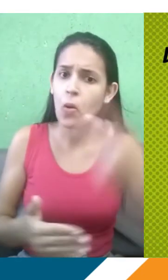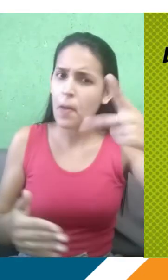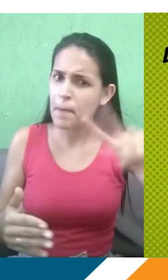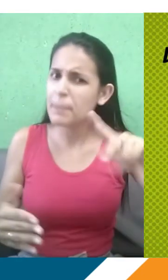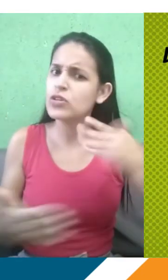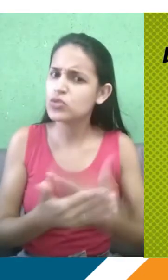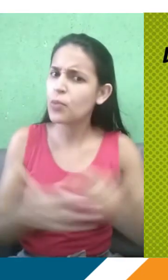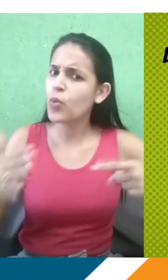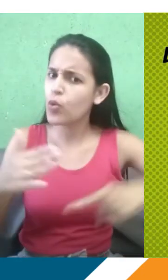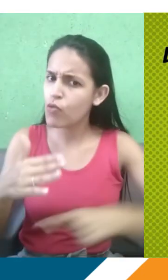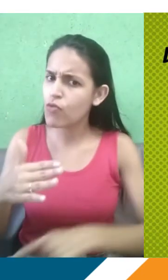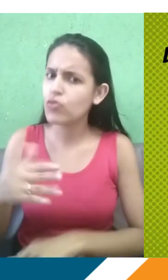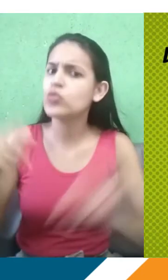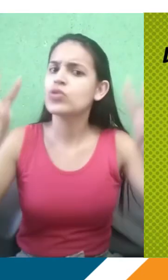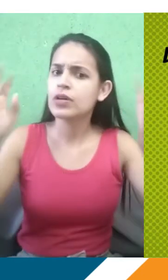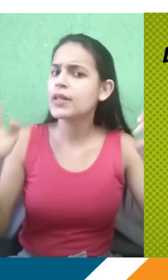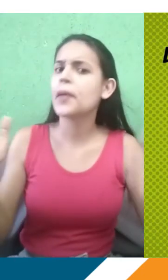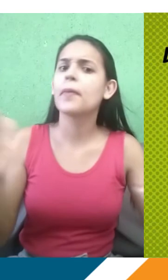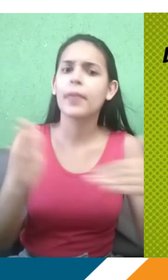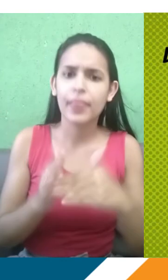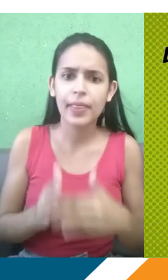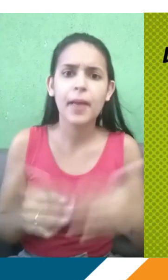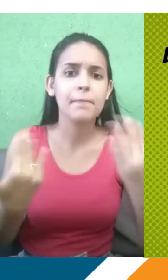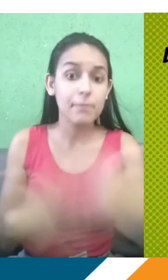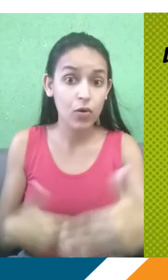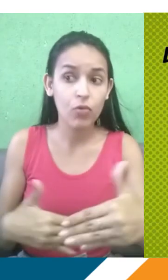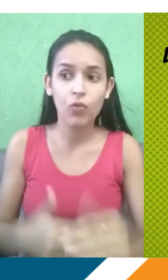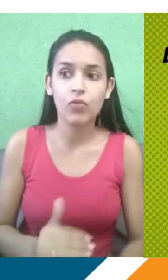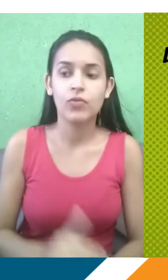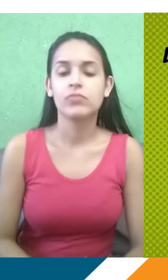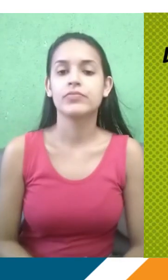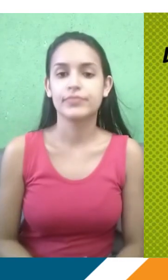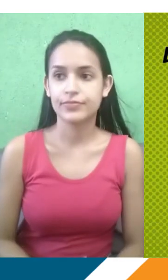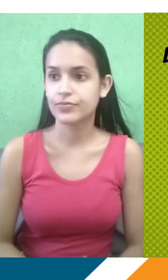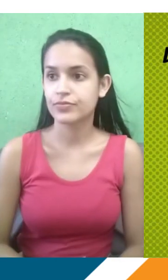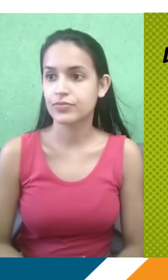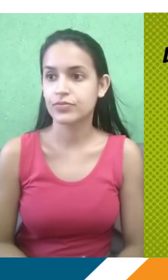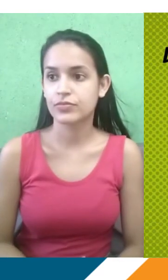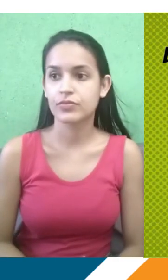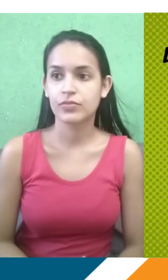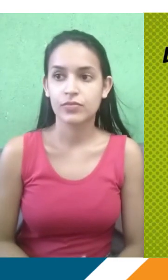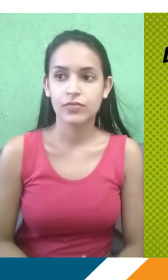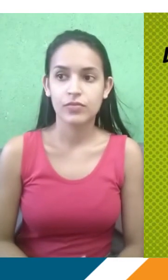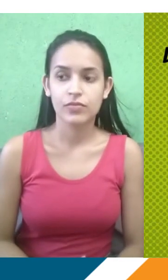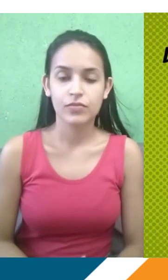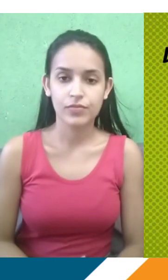anteriormente, sabe? Então, assim, nada impede que vocês recomecem nesse exato momento para conseguir fazer um apanhado de todas as matérias que vocês